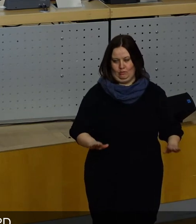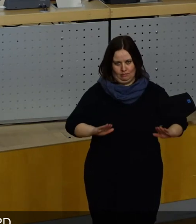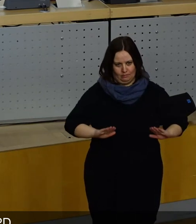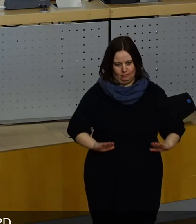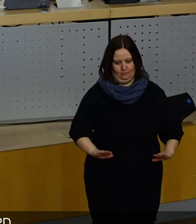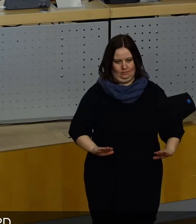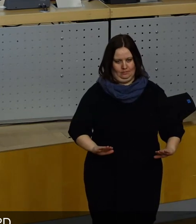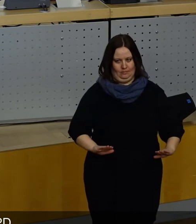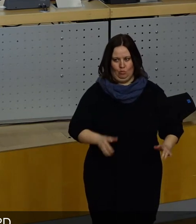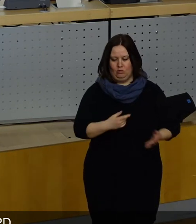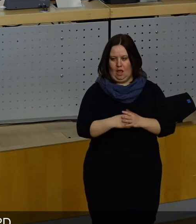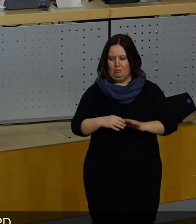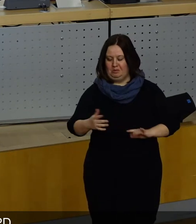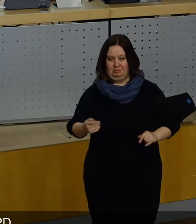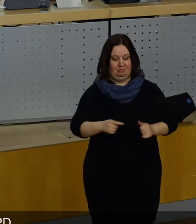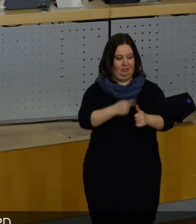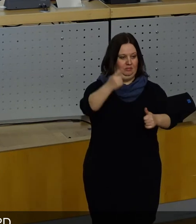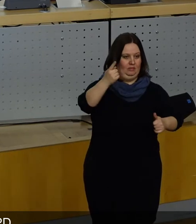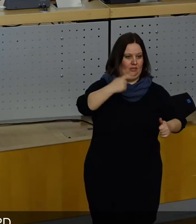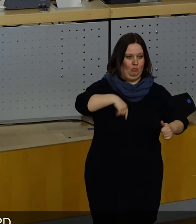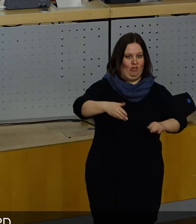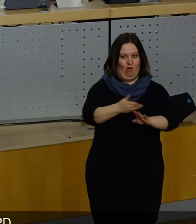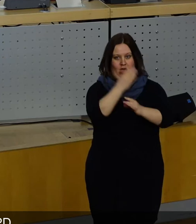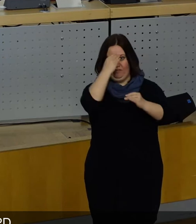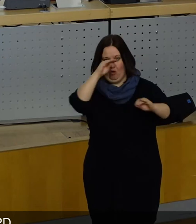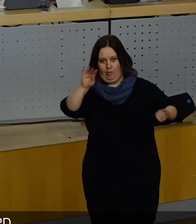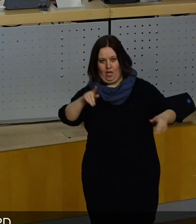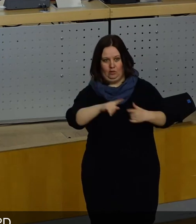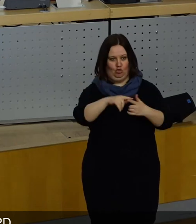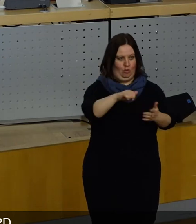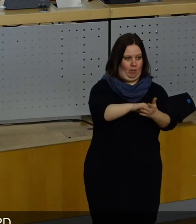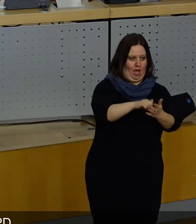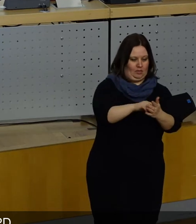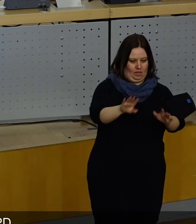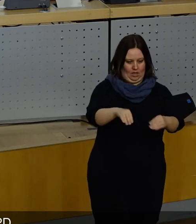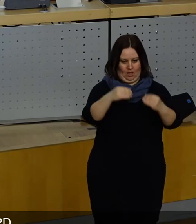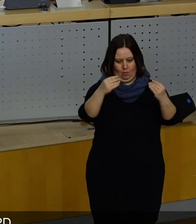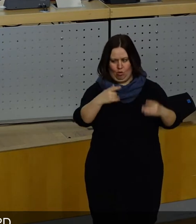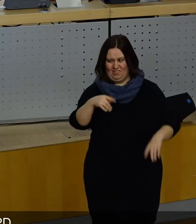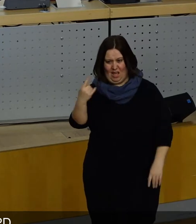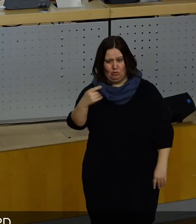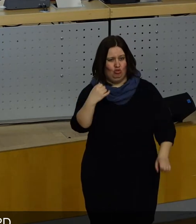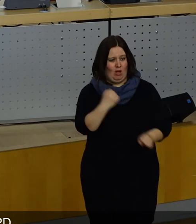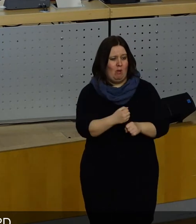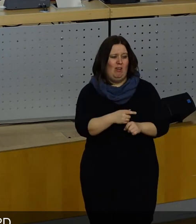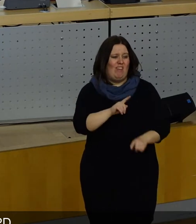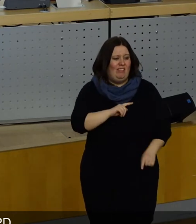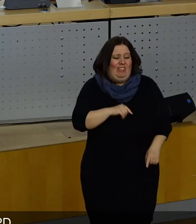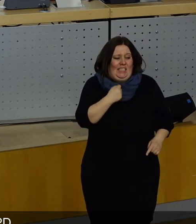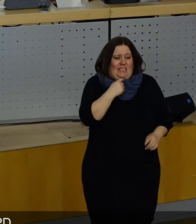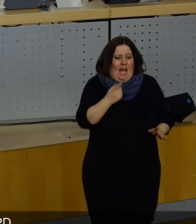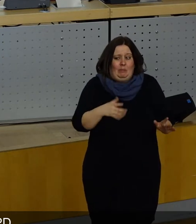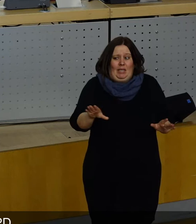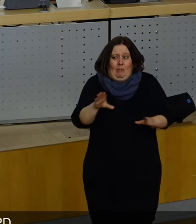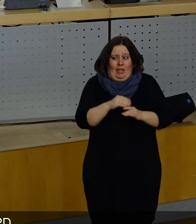Also hier höre ich solche Sachen wie, wir sollen sie vorher informieren und nicht über die Presse aus dem Mund derer, die selbst, wenn wir ausdrücklich